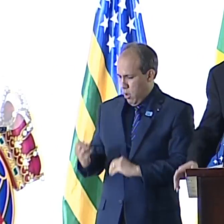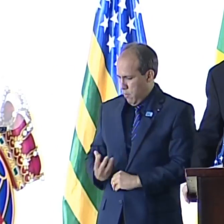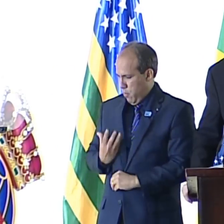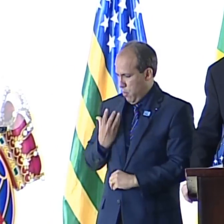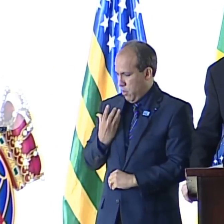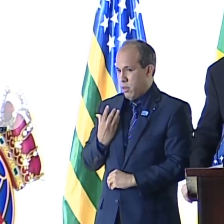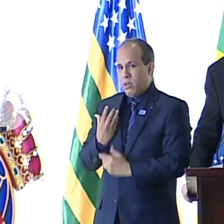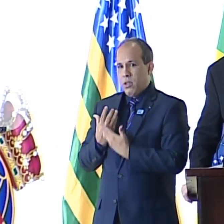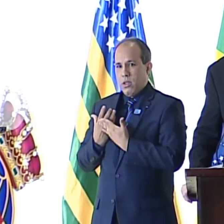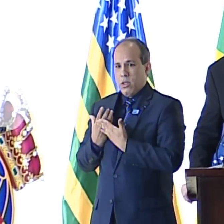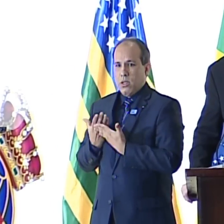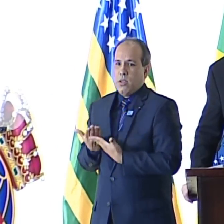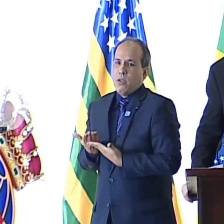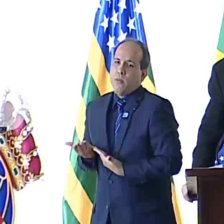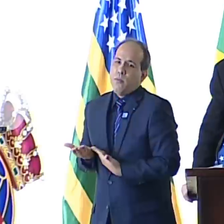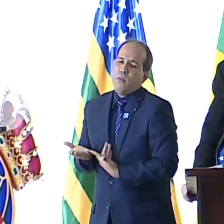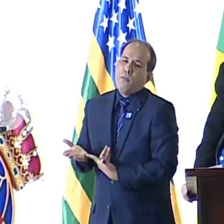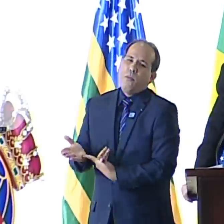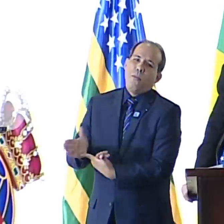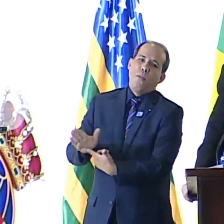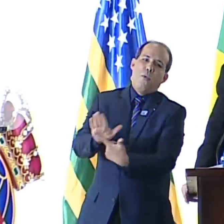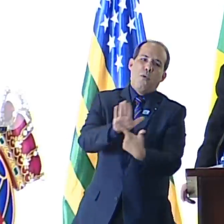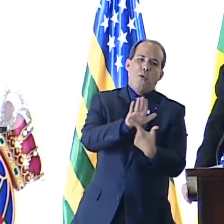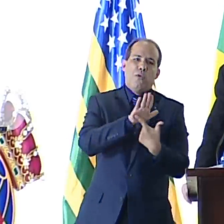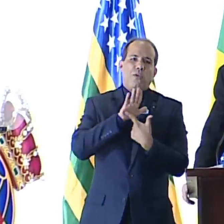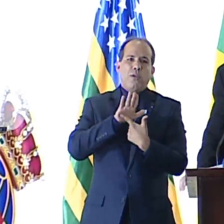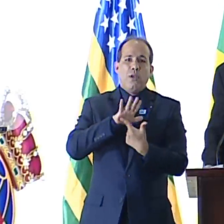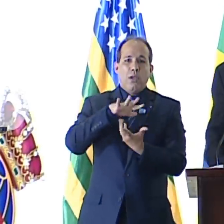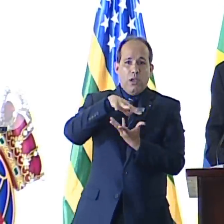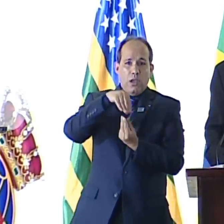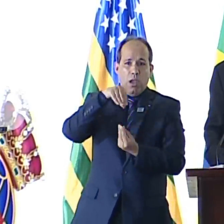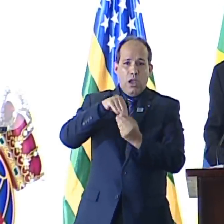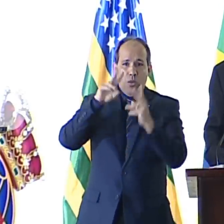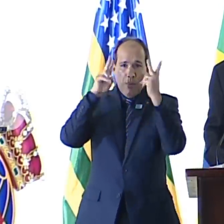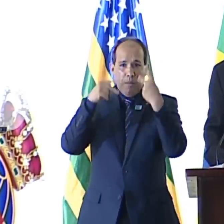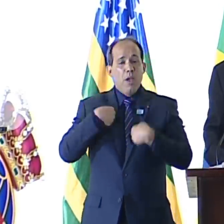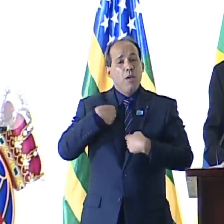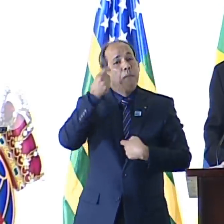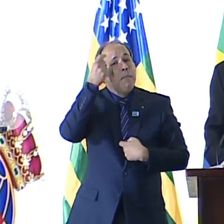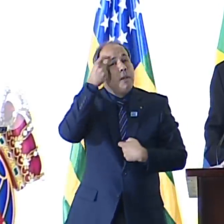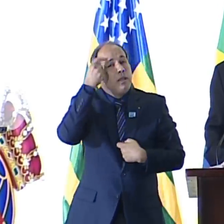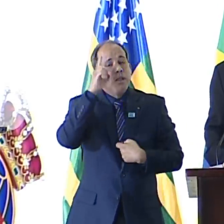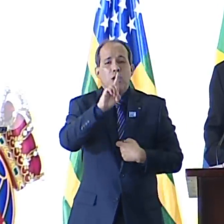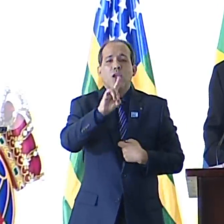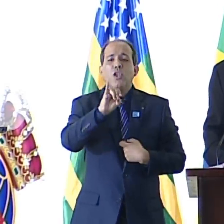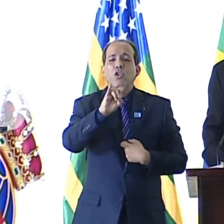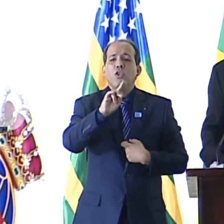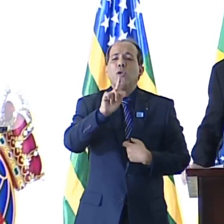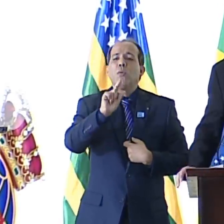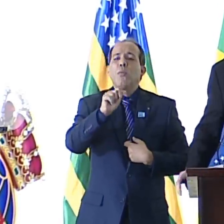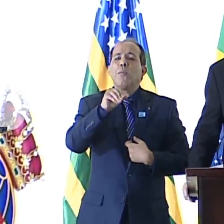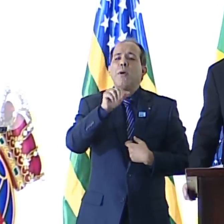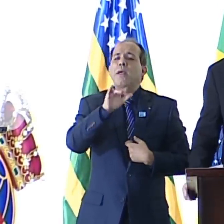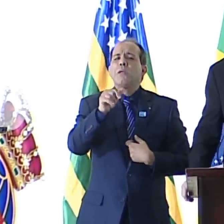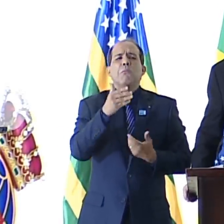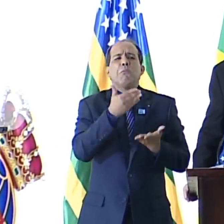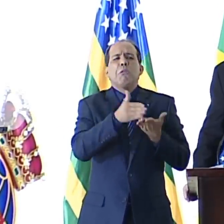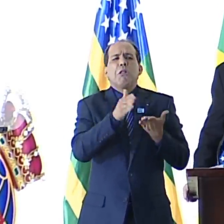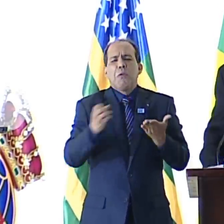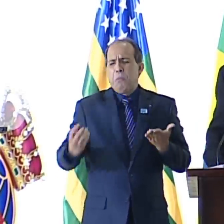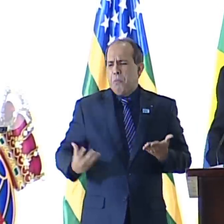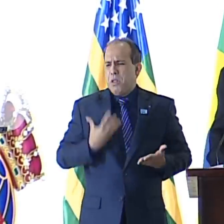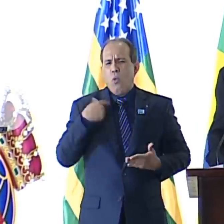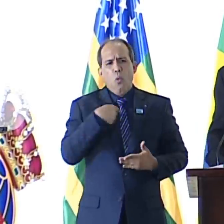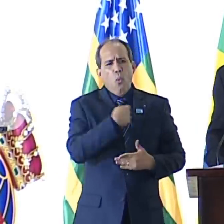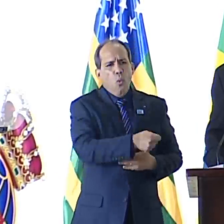nutre com eles a alma humana. Já a diplomacia, pensava eu, nada tem a ver com a poesia. No exercício diplomático, a